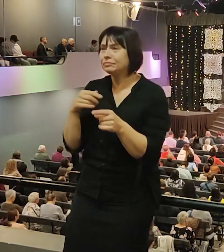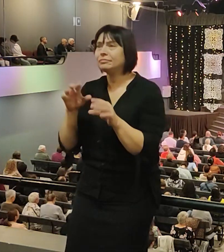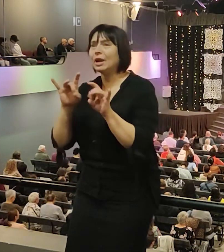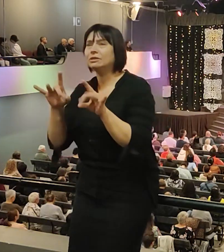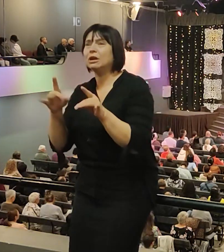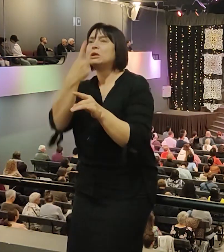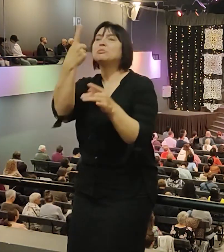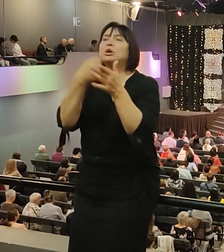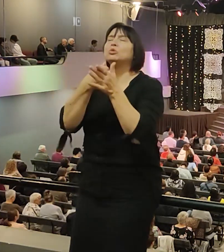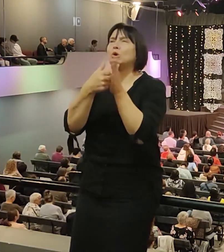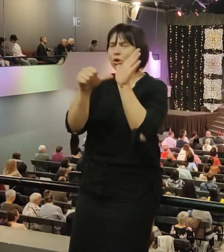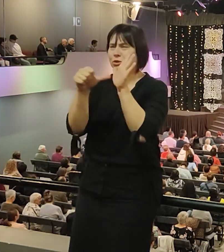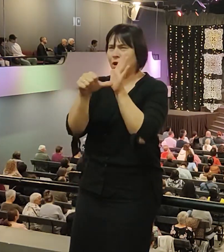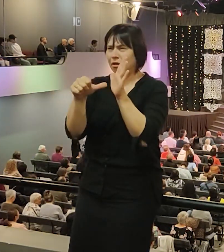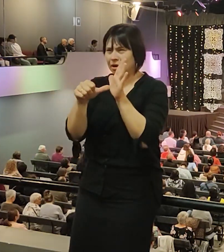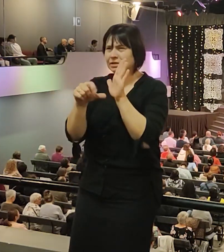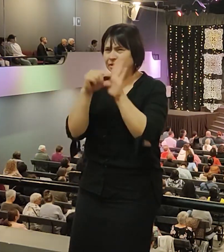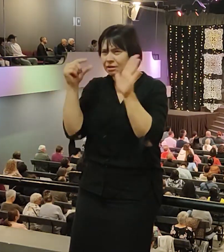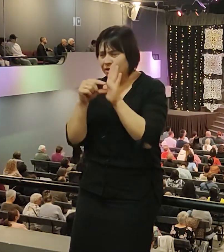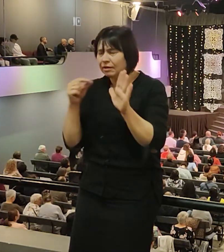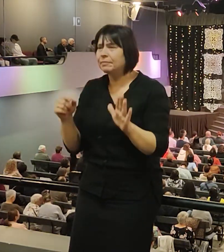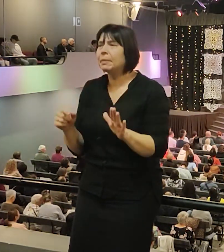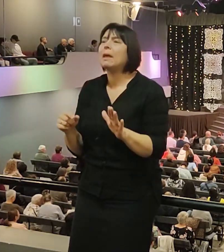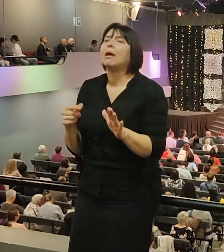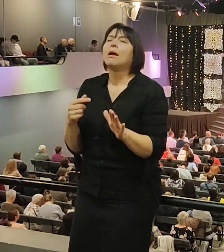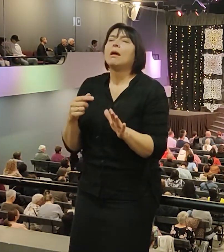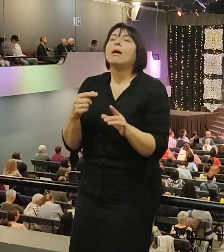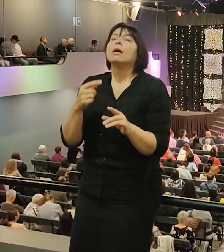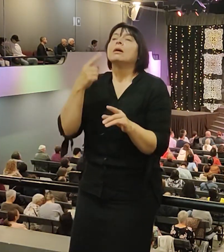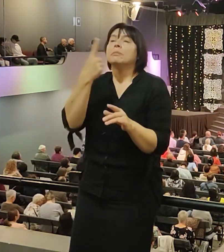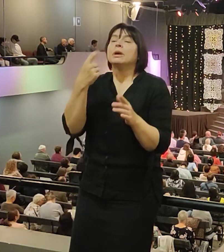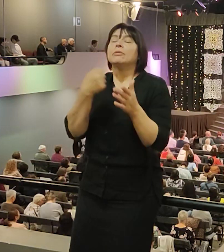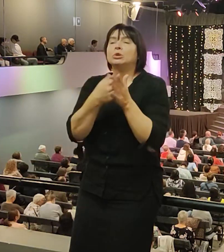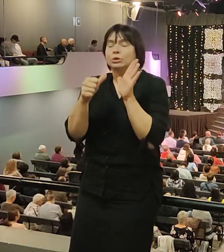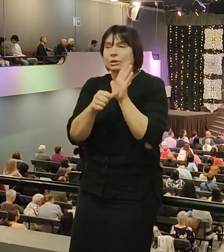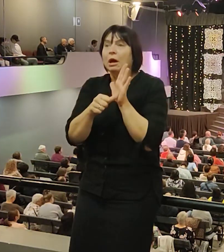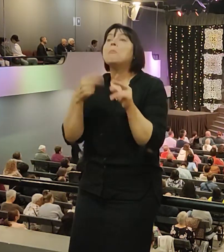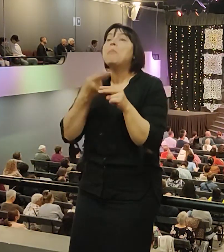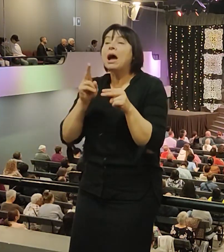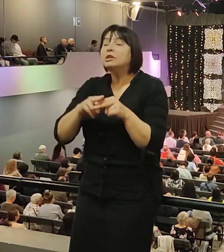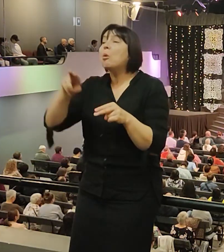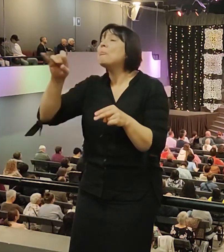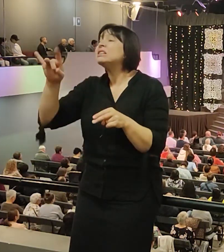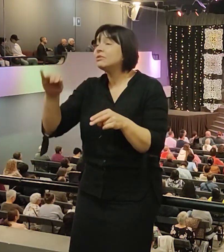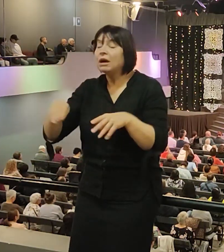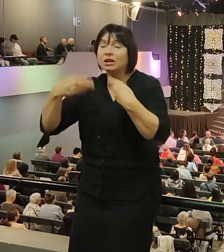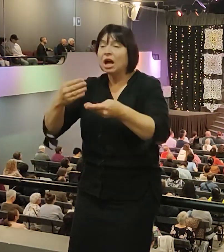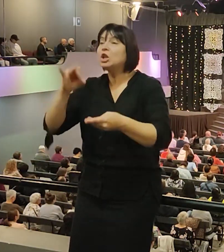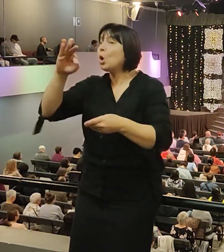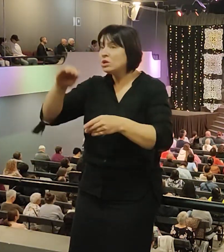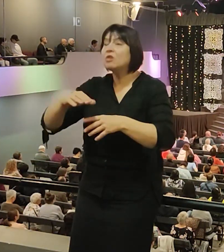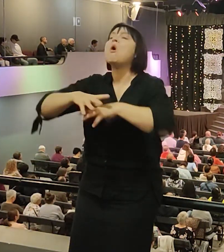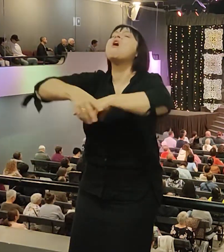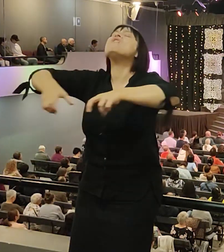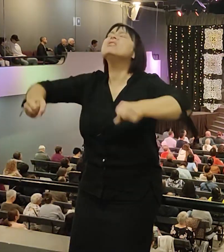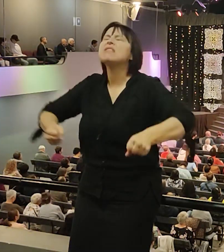буду некоторые слова. Поэтому 1, 6 стих. Поэтому Патифар дал Иосифу власть над всем своим